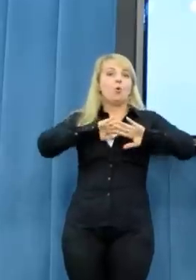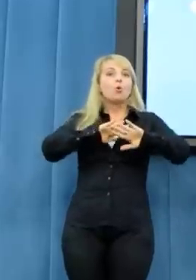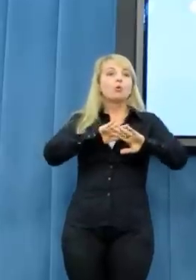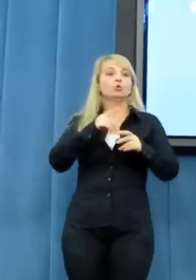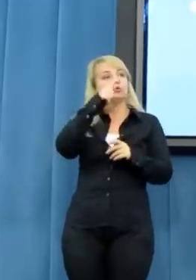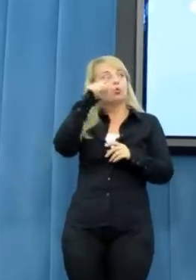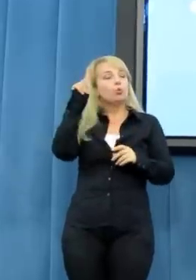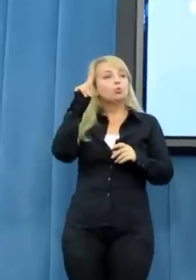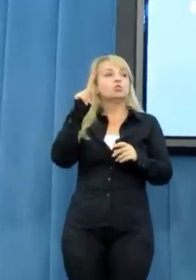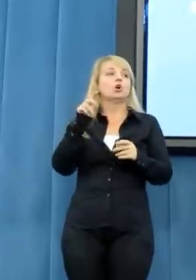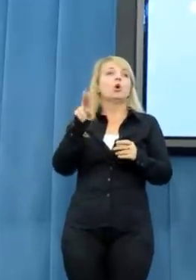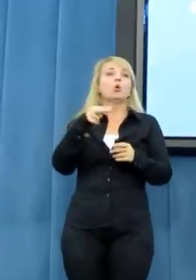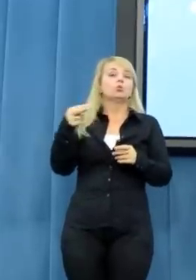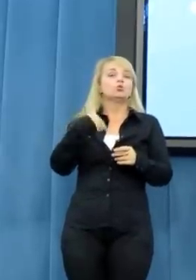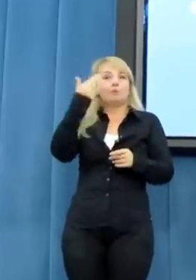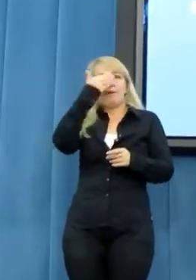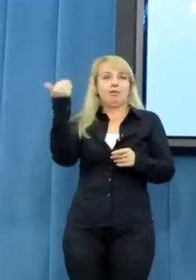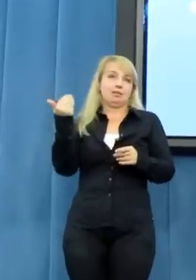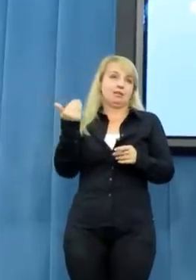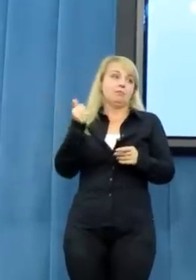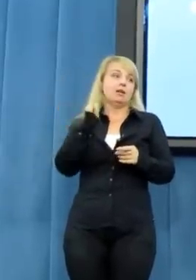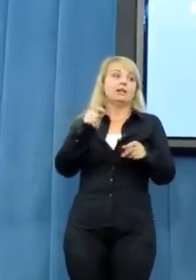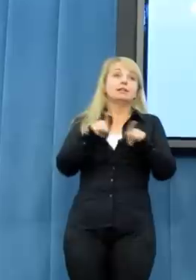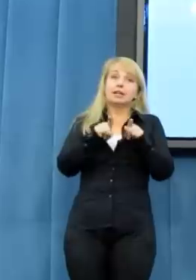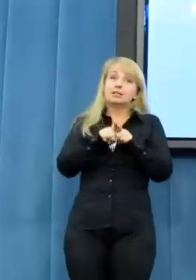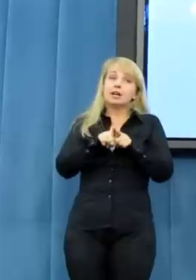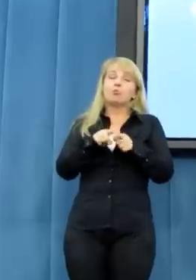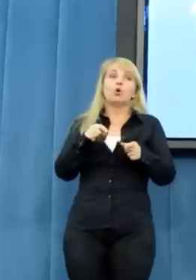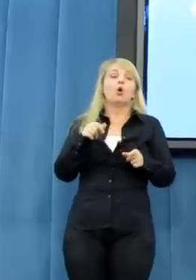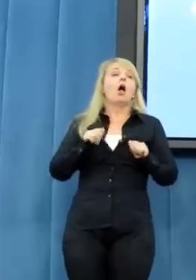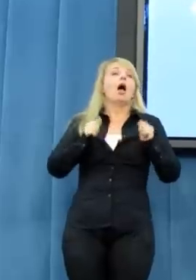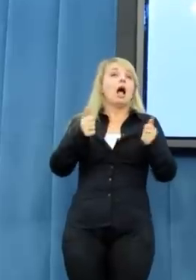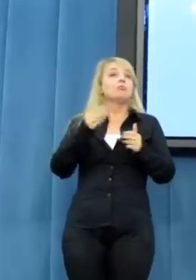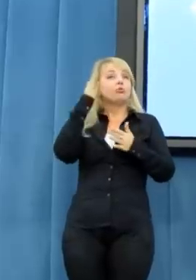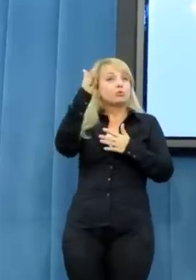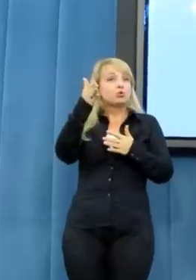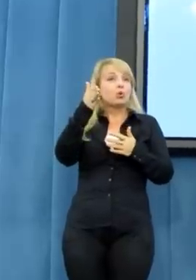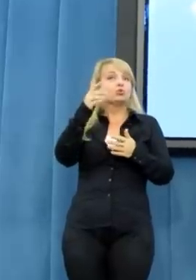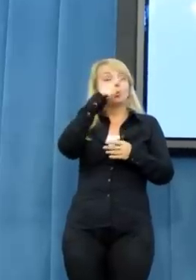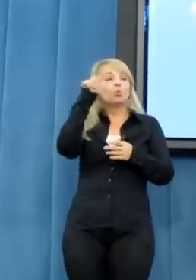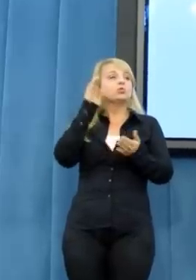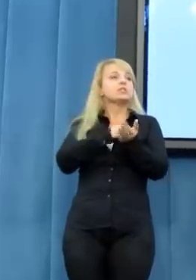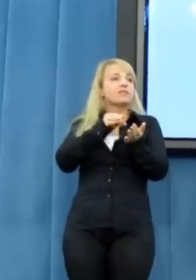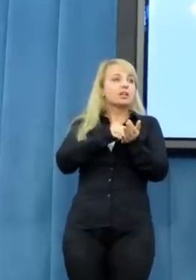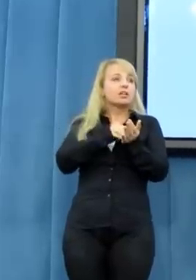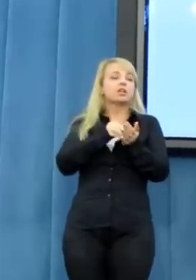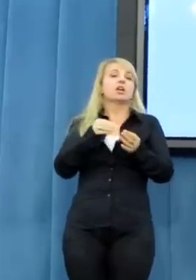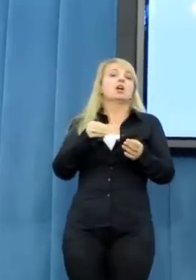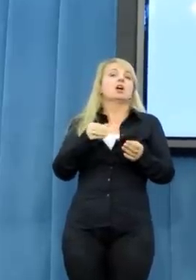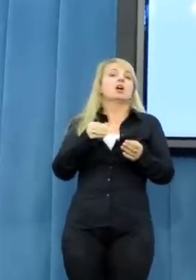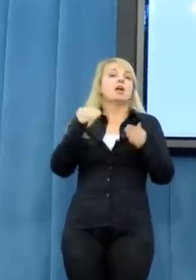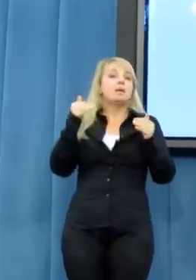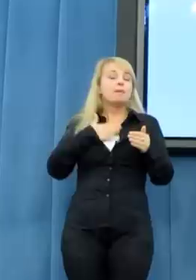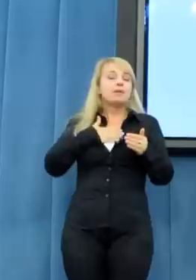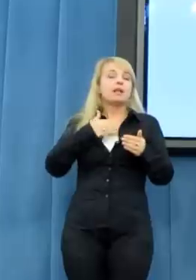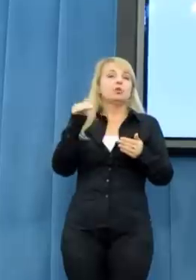mniejszy dostęp do mediów i nagłośnienie tego problemu. Także nie widzę tutaj żadnego